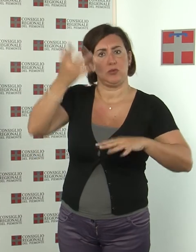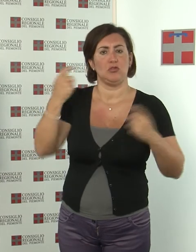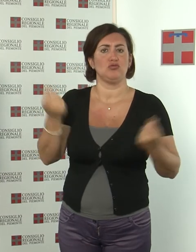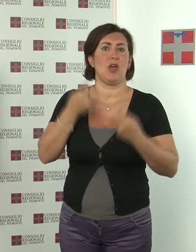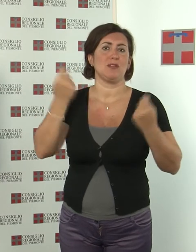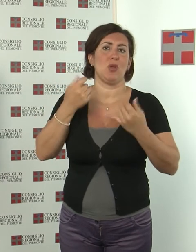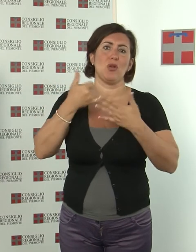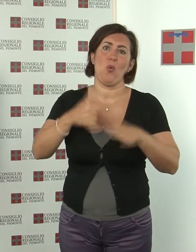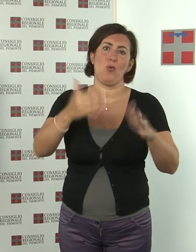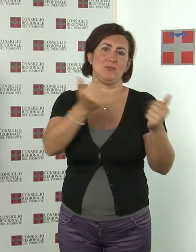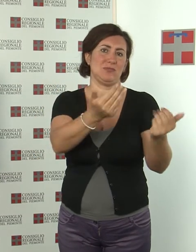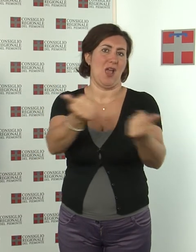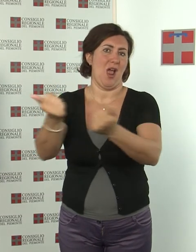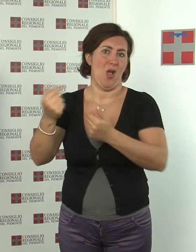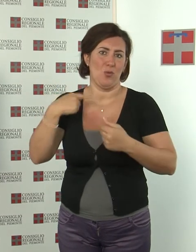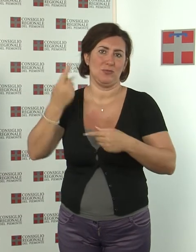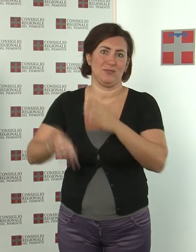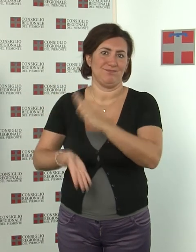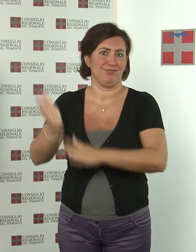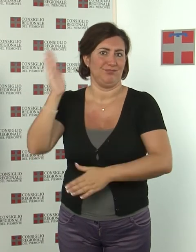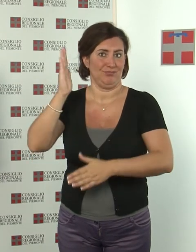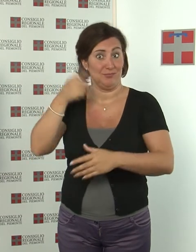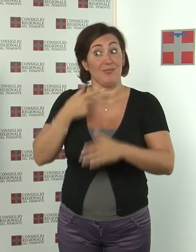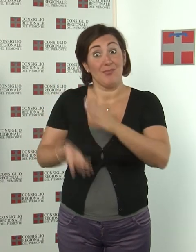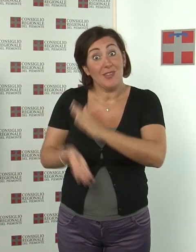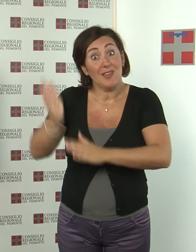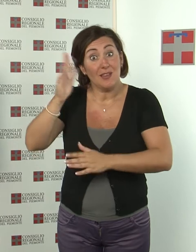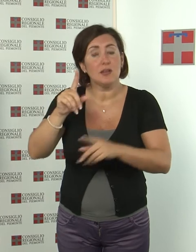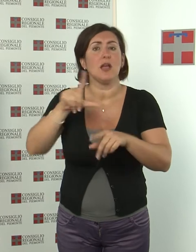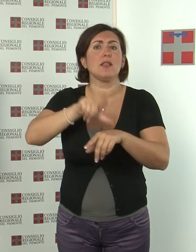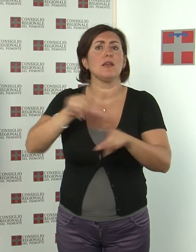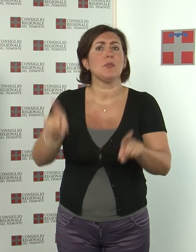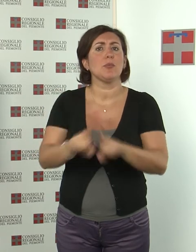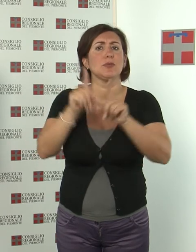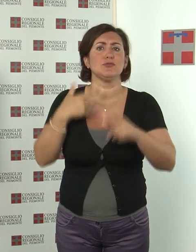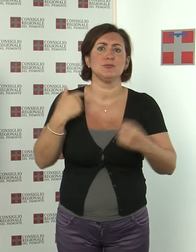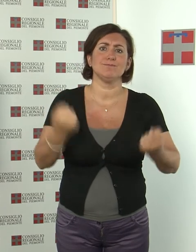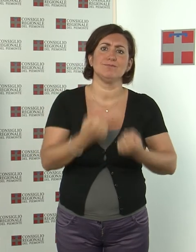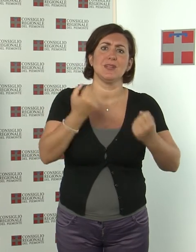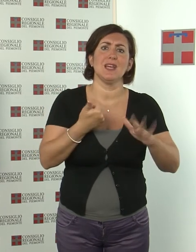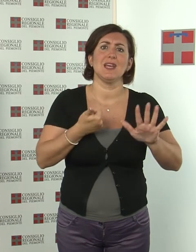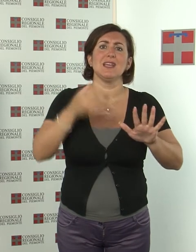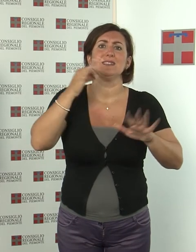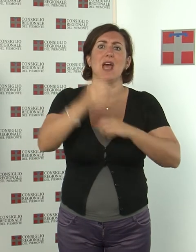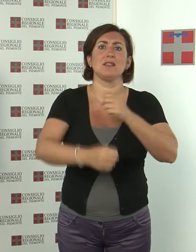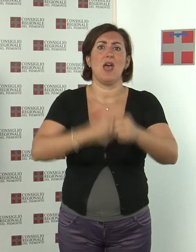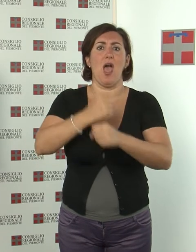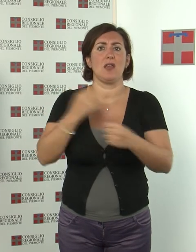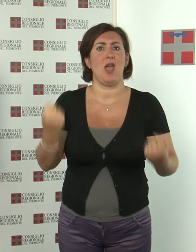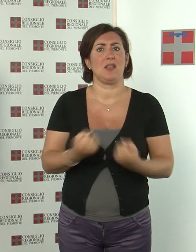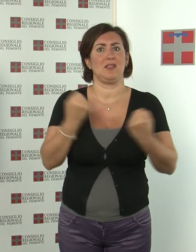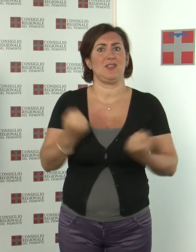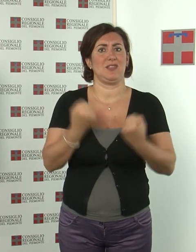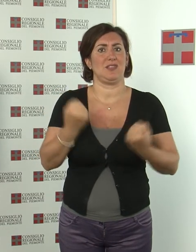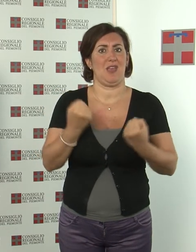contingente. L'avvio della spedizione coincide con la ricorrenza dei 60 anni di attività della gloriosa brigata. Ricordato il